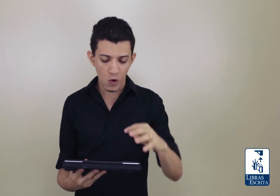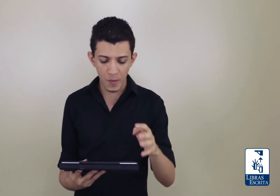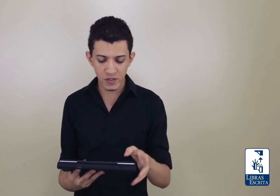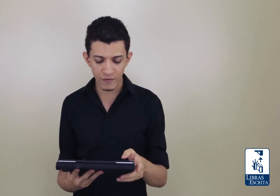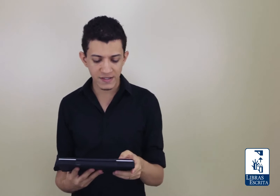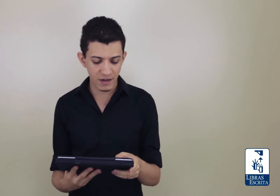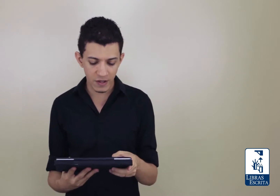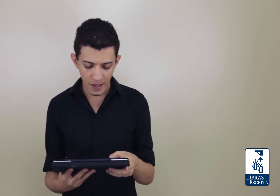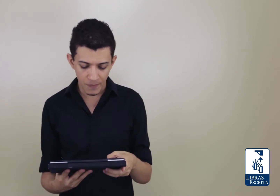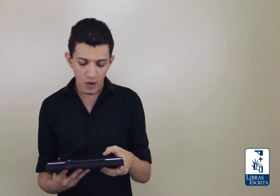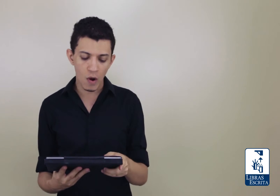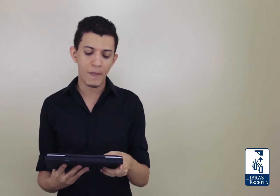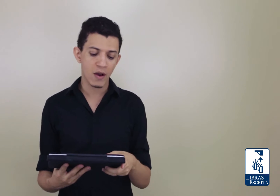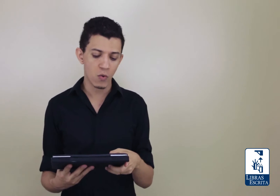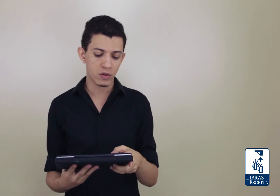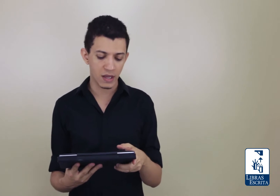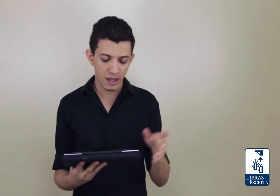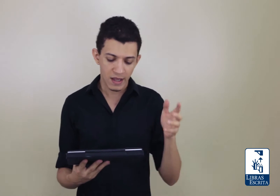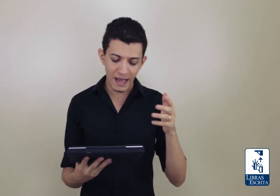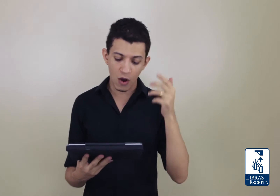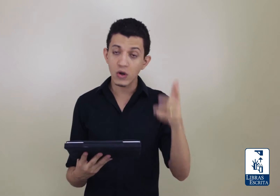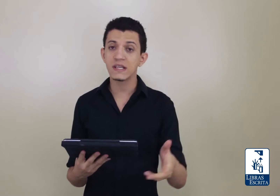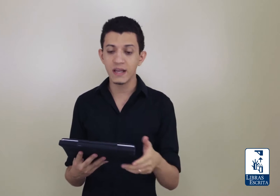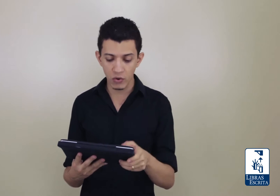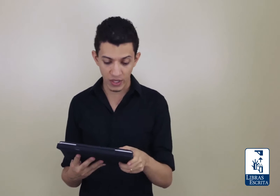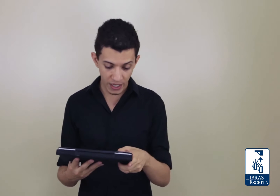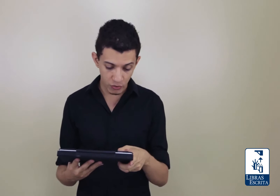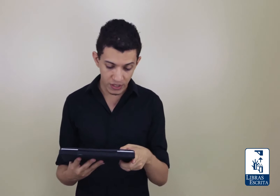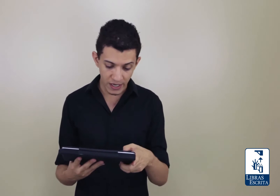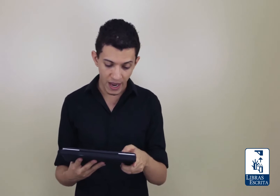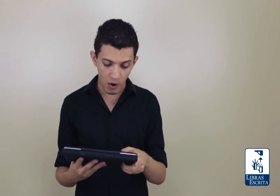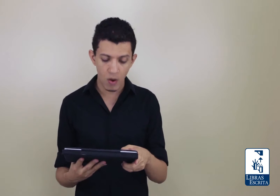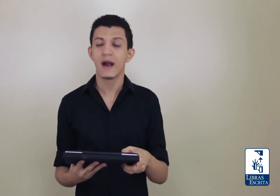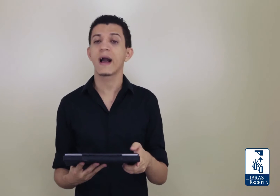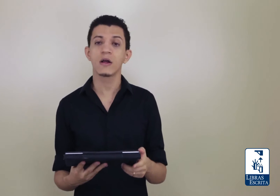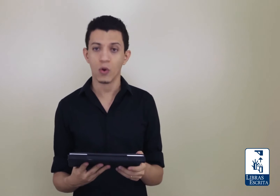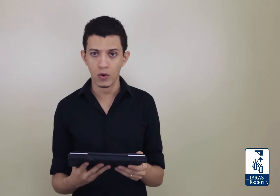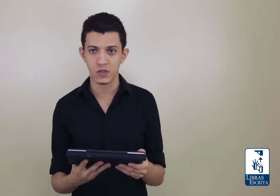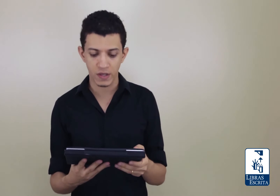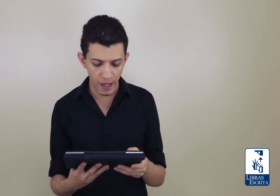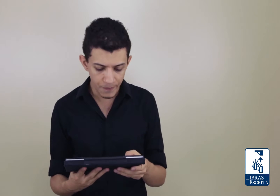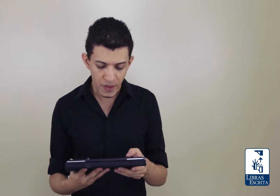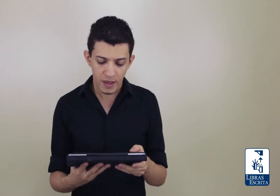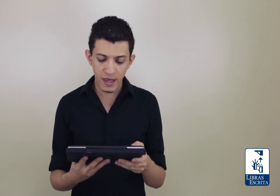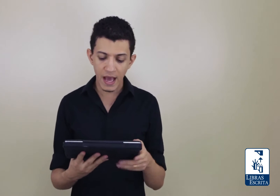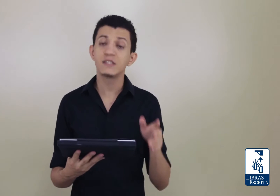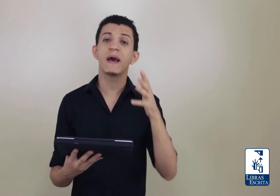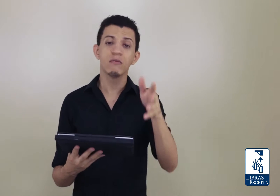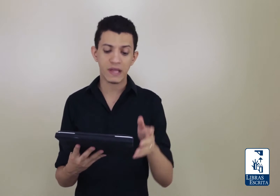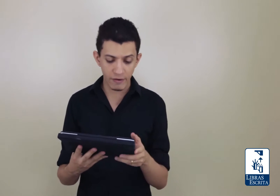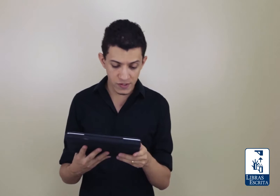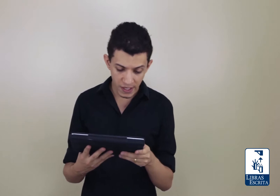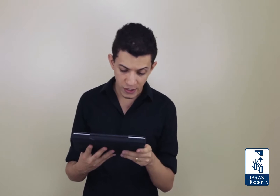como eu estou fazendo aqui com a pergunta da Rosenilda e do Daniel Cardoso, ok? E eles perguntaram o seguinte,